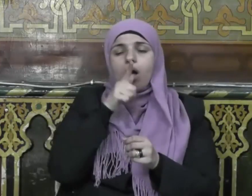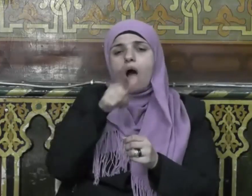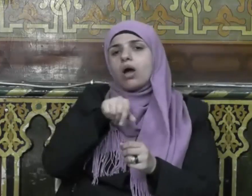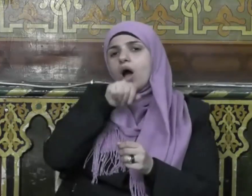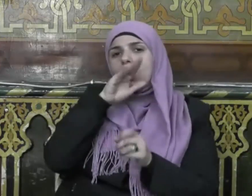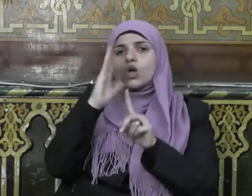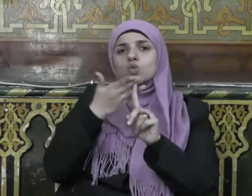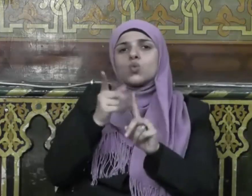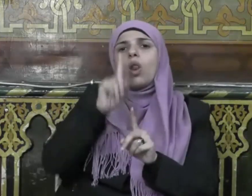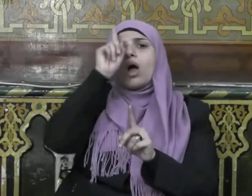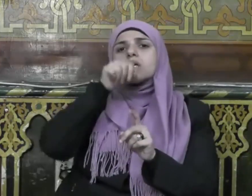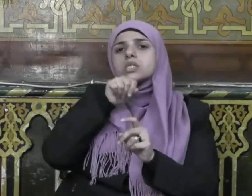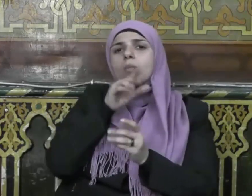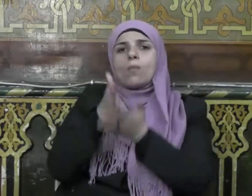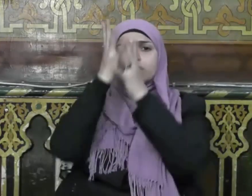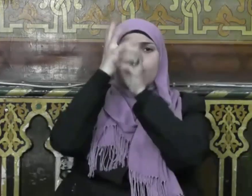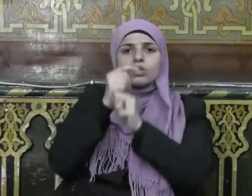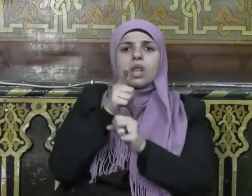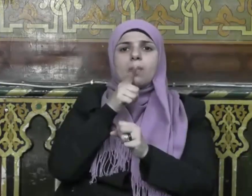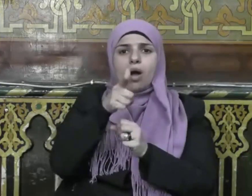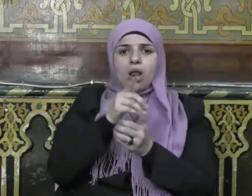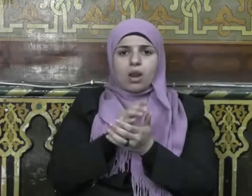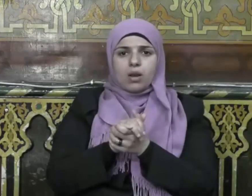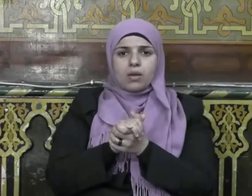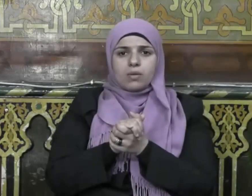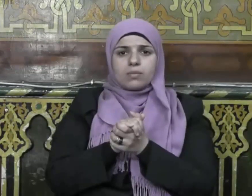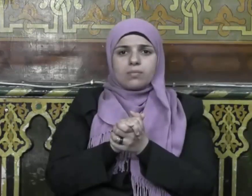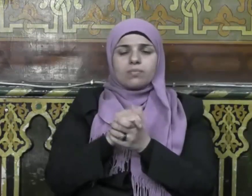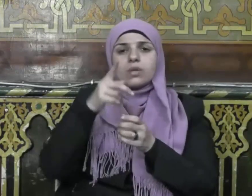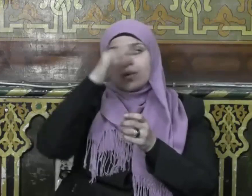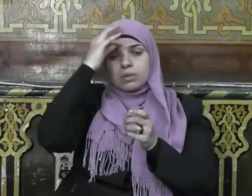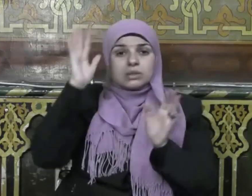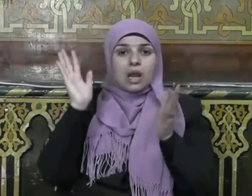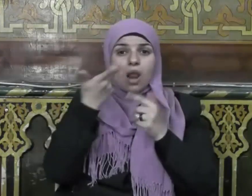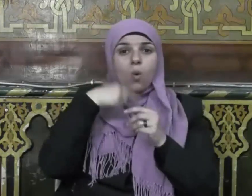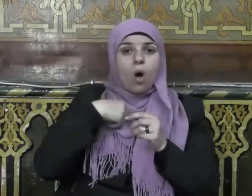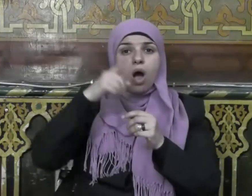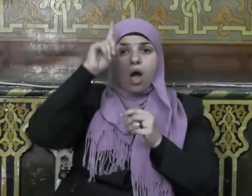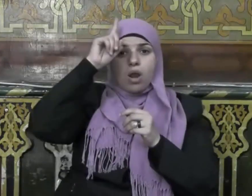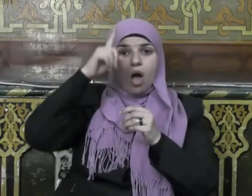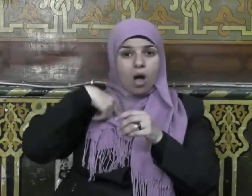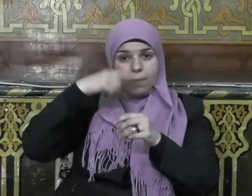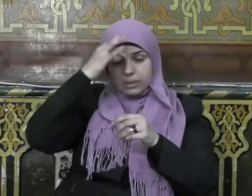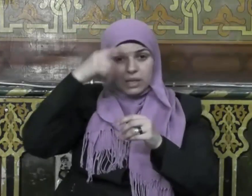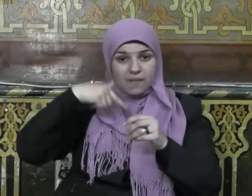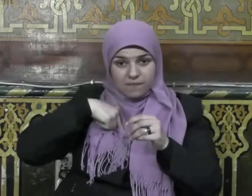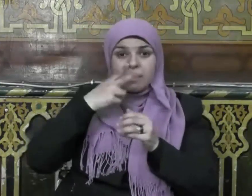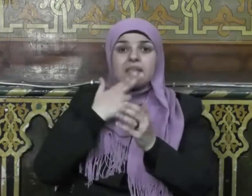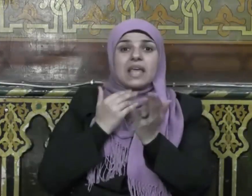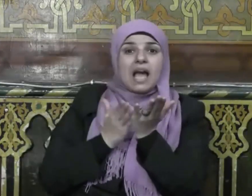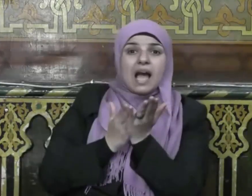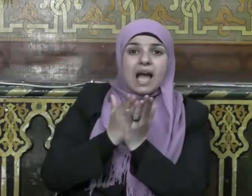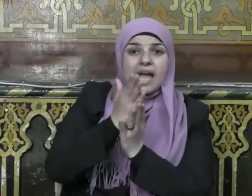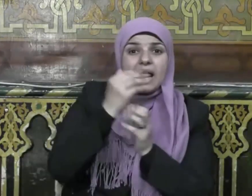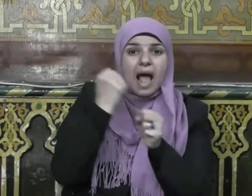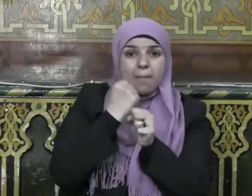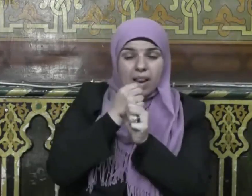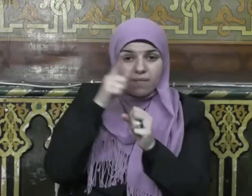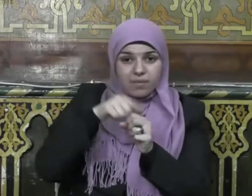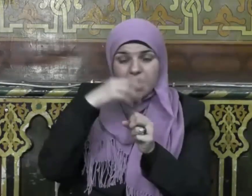رسول الله صلى الله عليه وسلم إذا أراد الله بعبد خيرا استعمله فقيل كيف